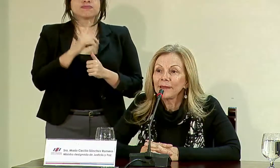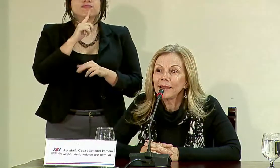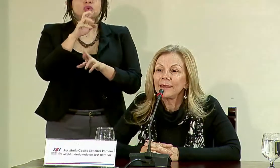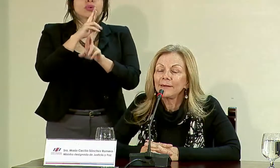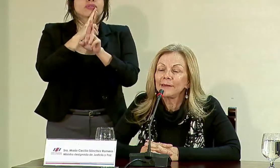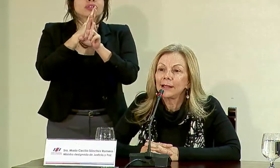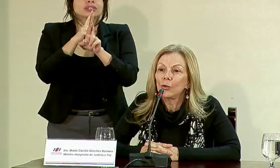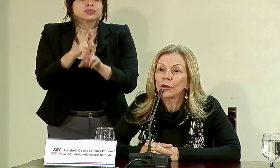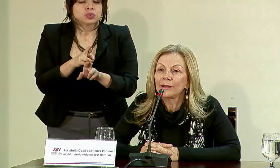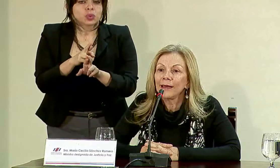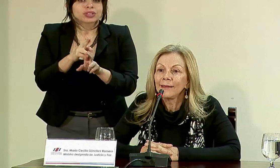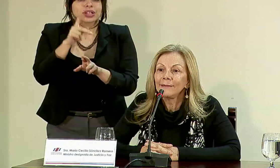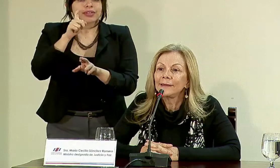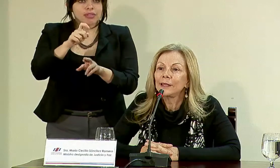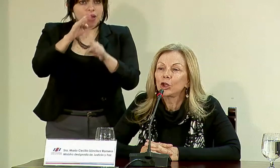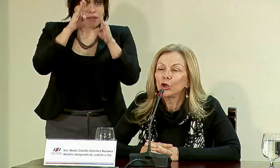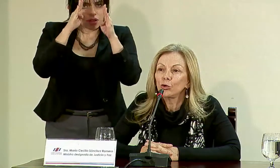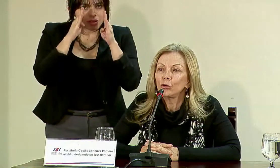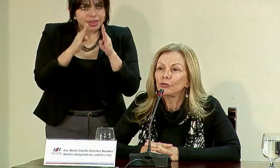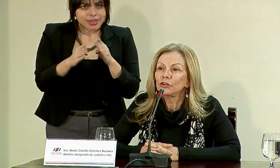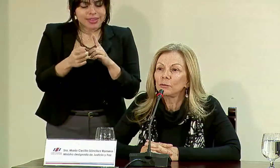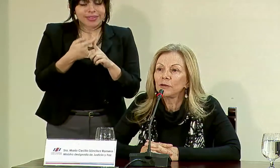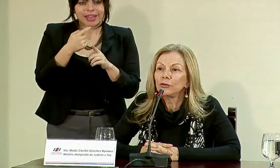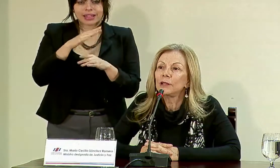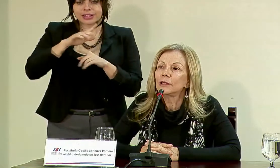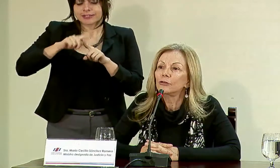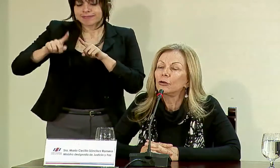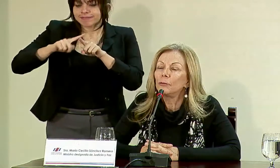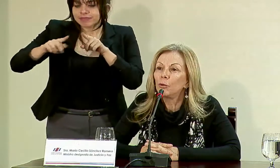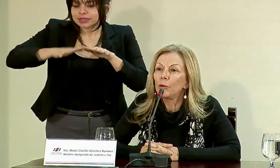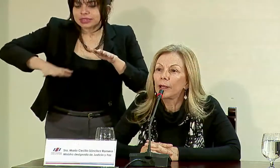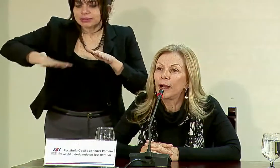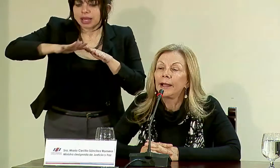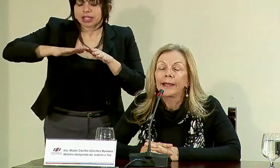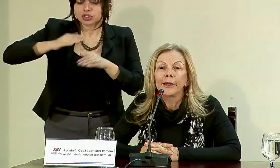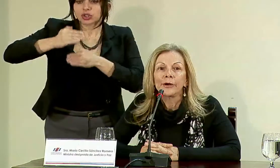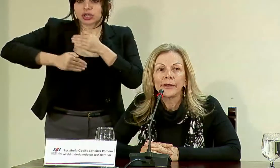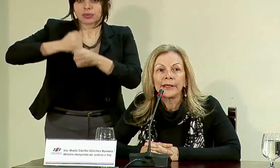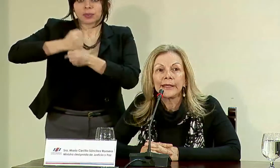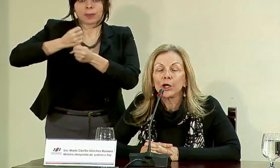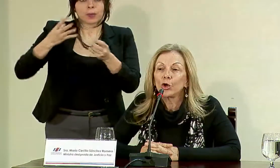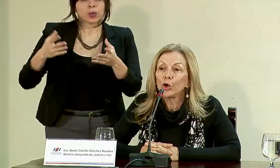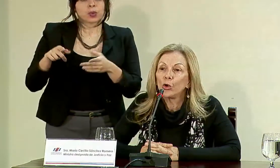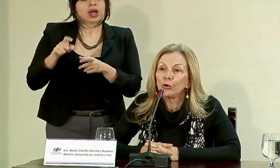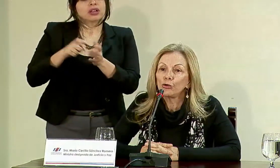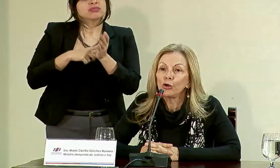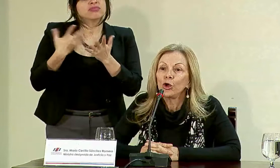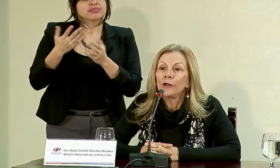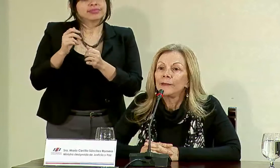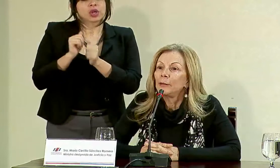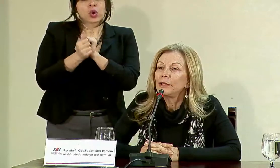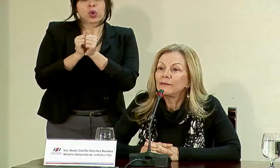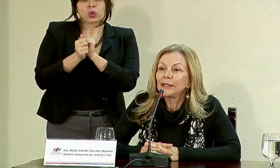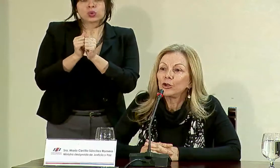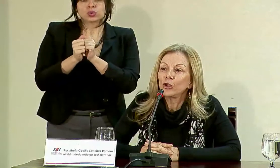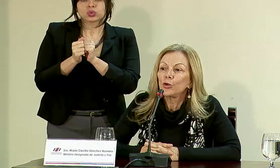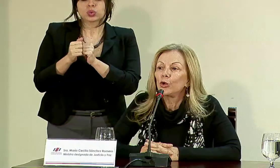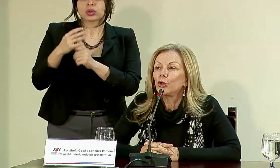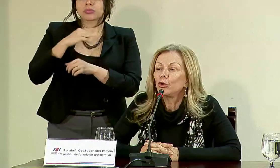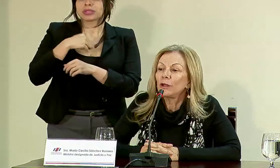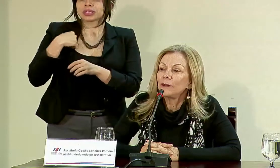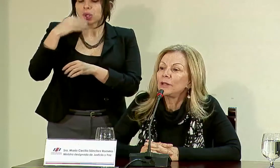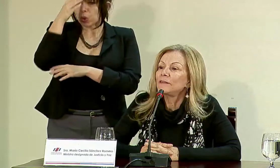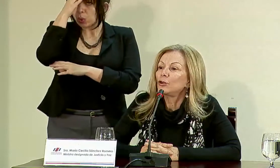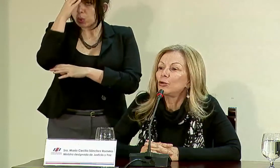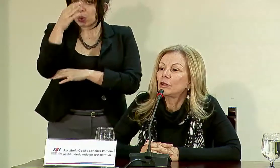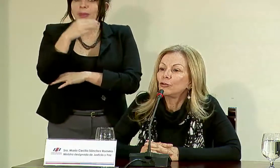respuesta que debe ser abordada desde todos los espacios de la gestión pública, que va a requerir el concurso del Ministerio de